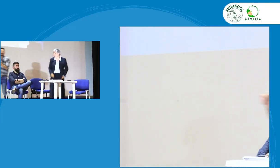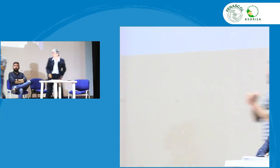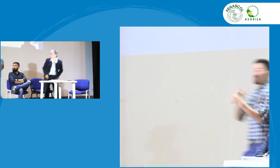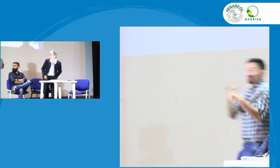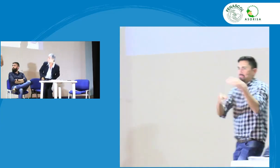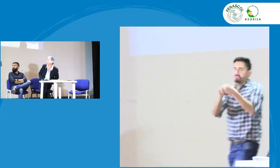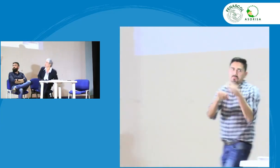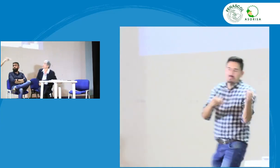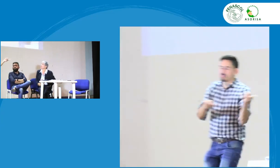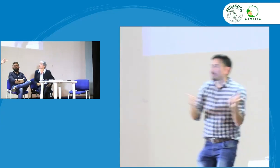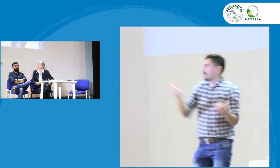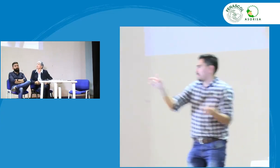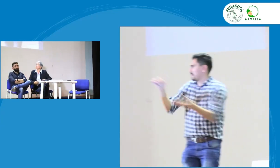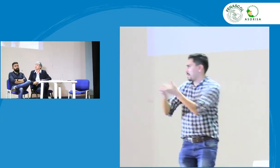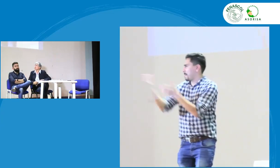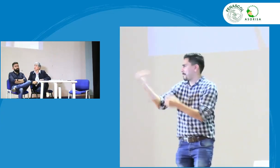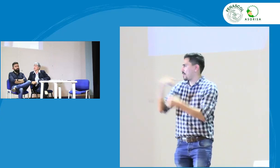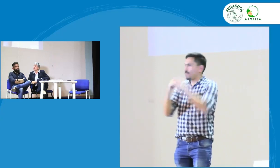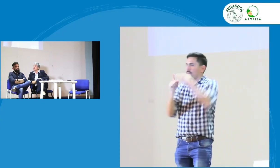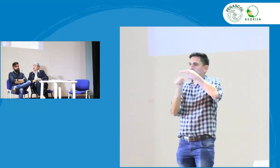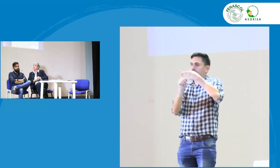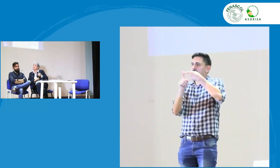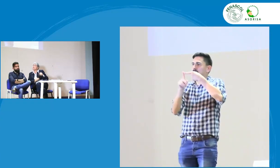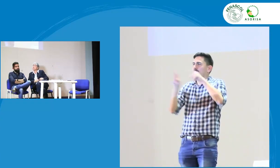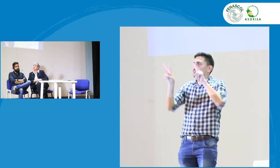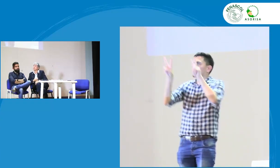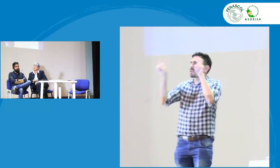Bueno, agregando a lo…